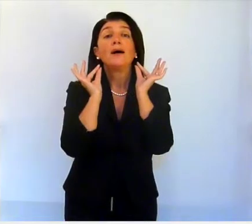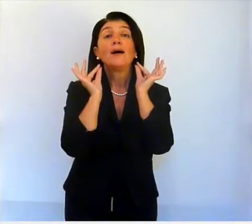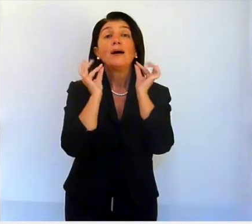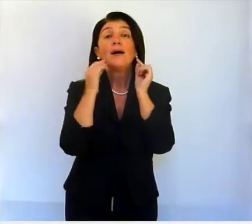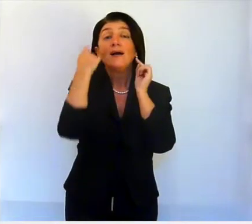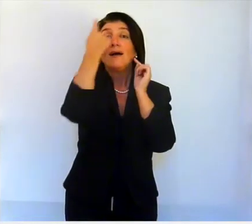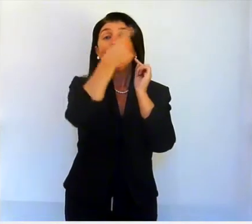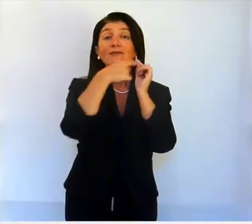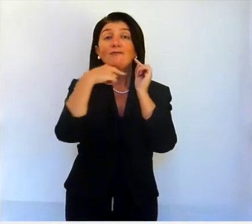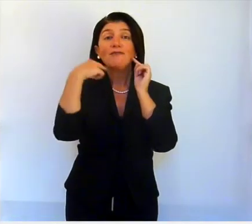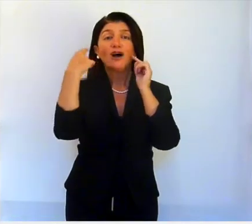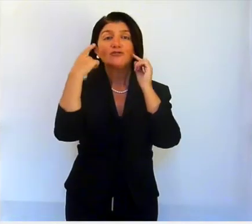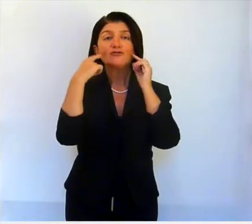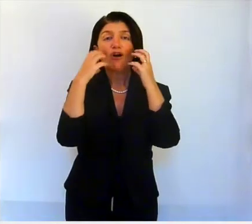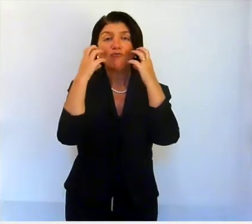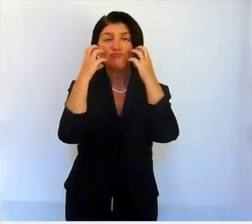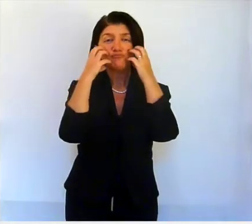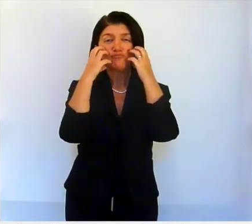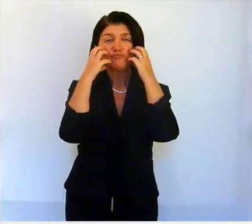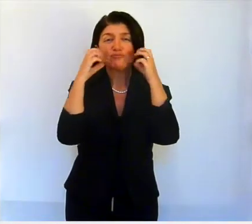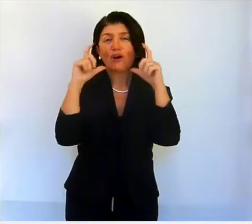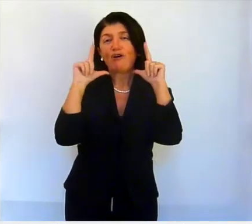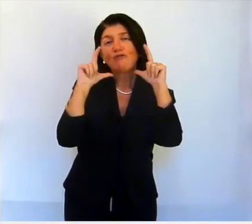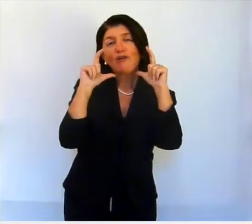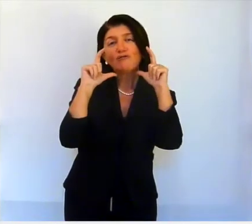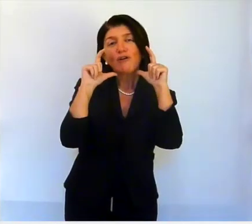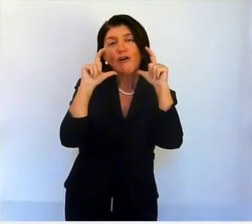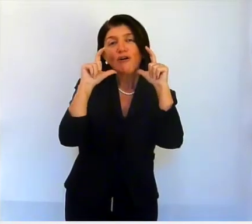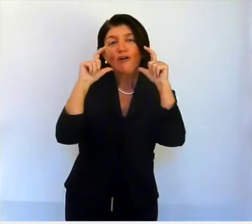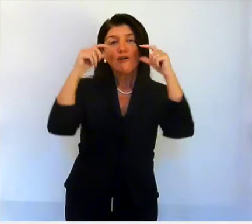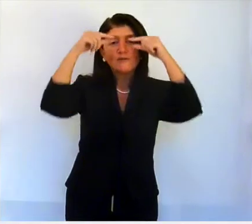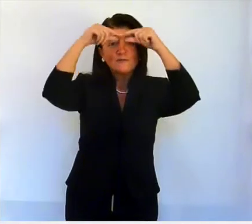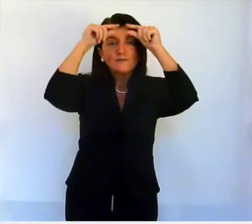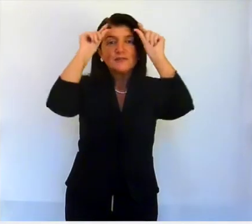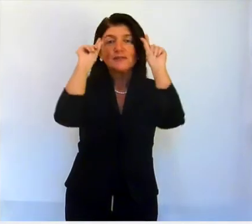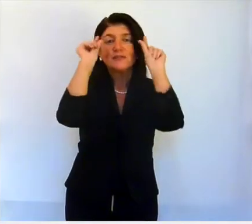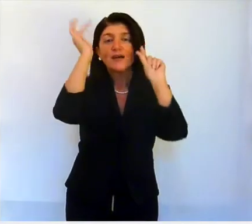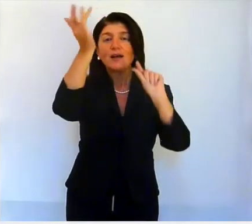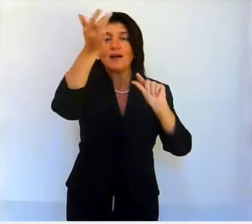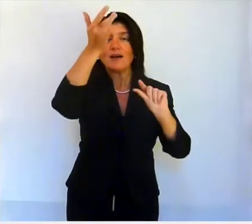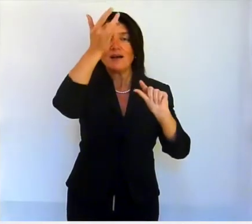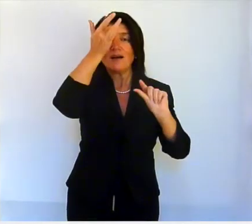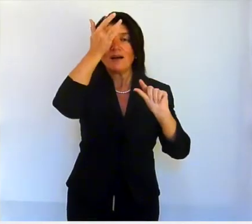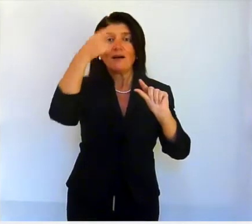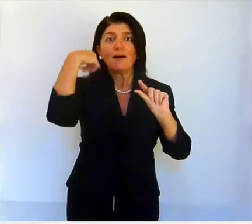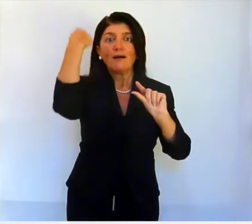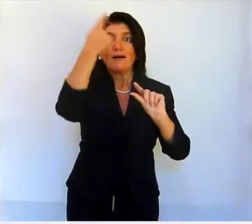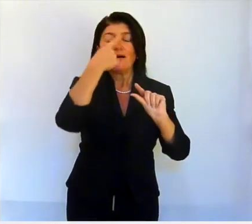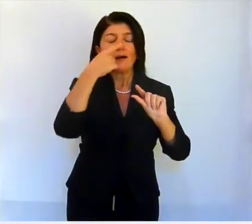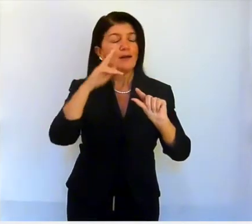piena e rotonda, con l'urna tra le sopracciglia, ha i tratti tipicamente cinesi.